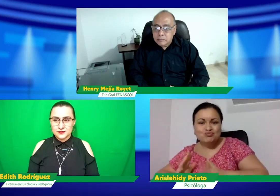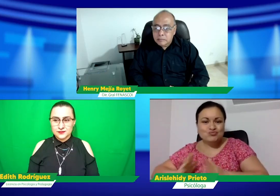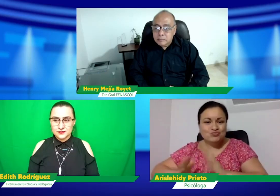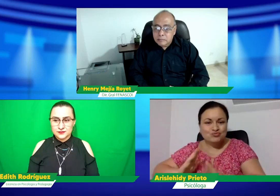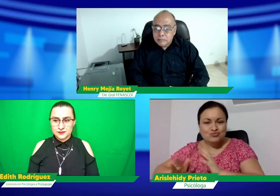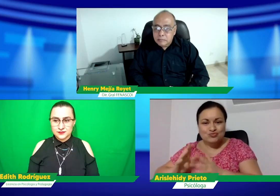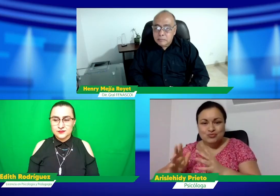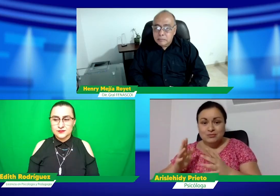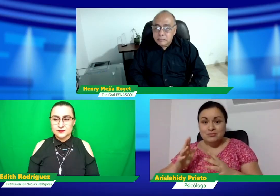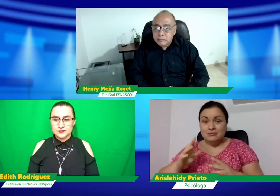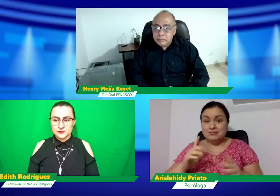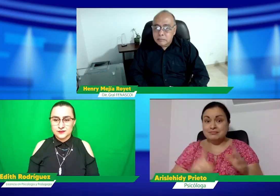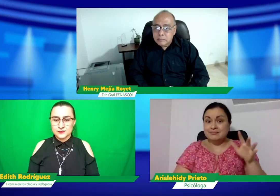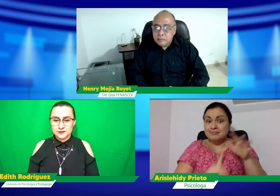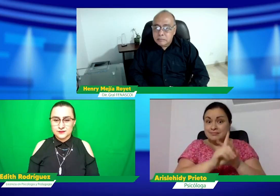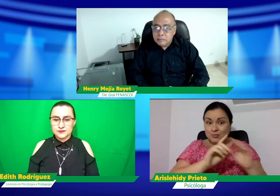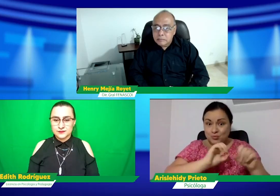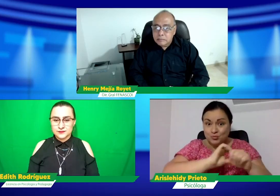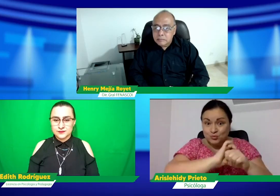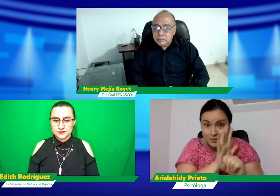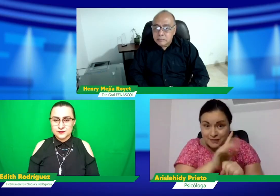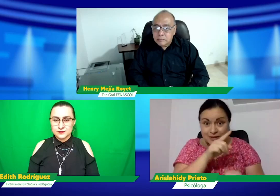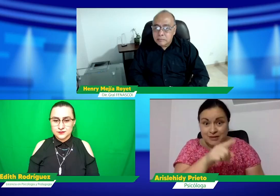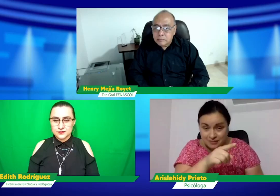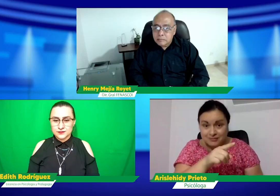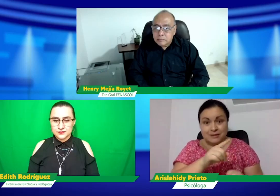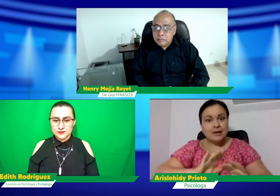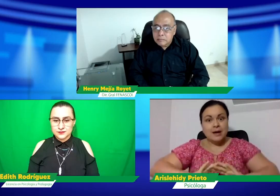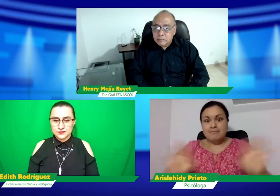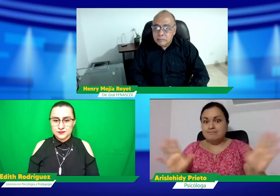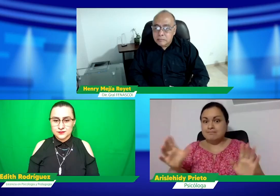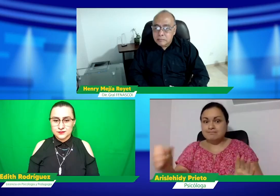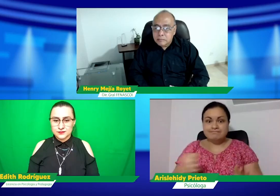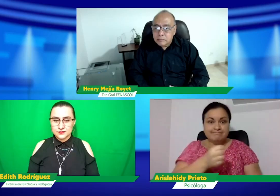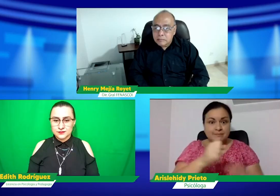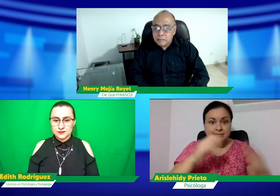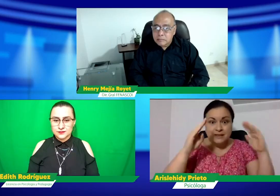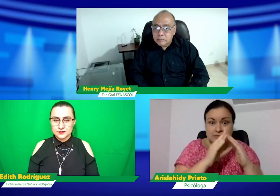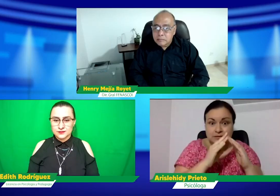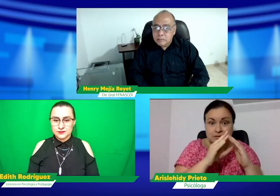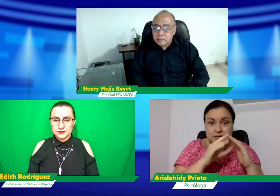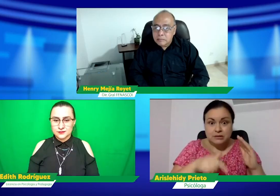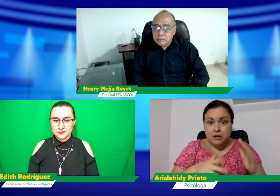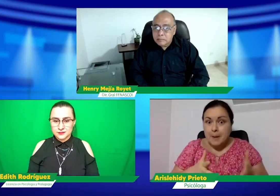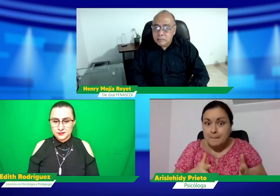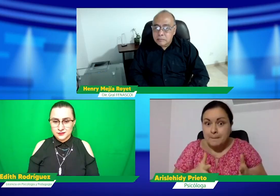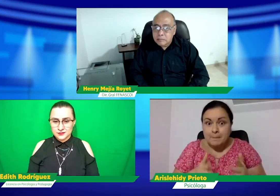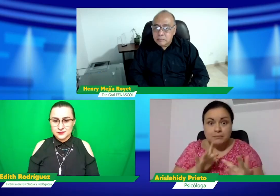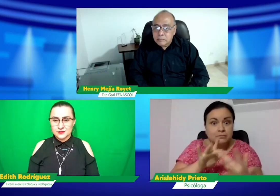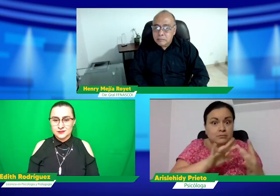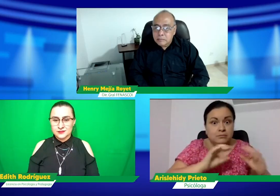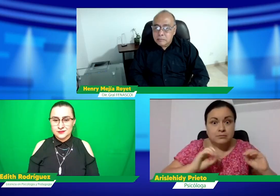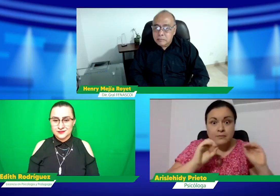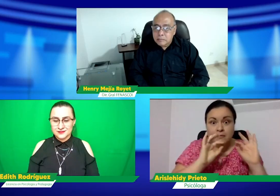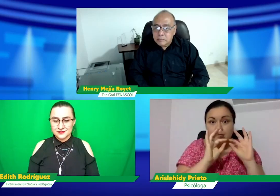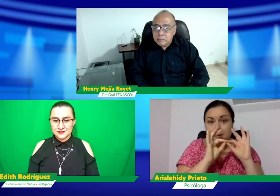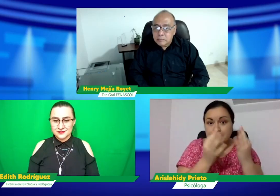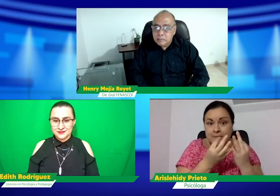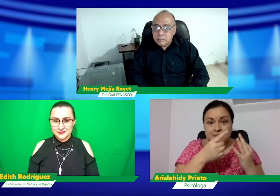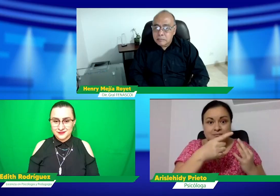que juegan en lengua de señas, pues se comunican. Con el COVID, cuando pasa lo del COVID, tienen que llegar a sus casas y no tienen